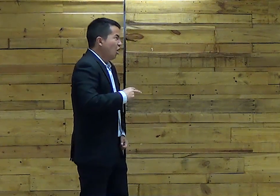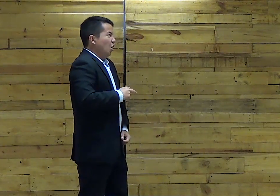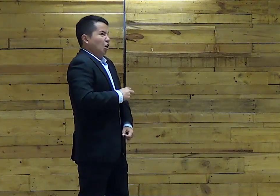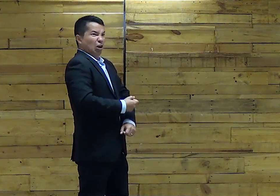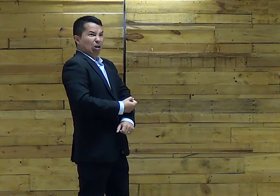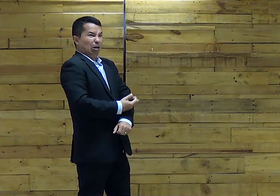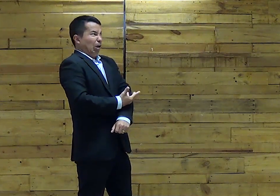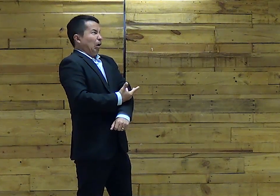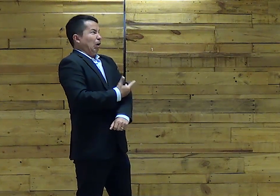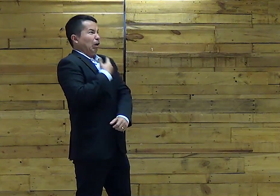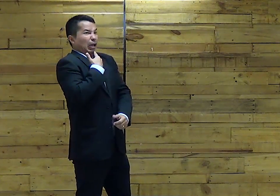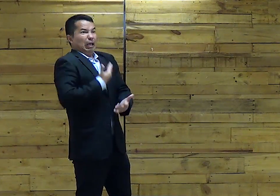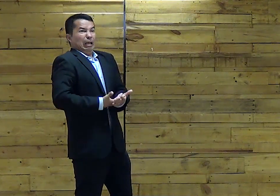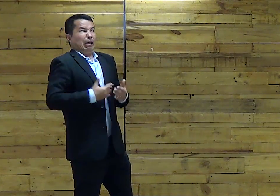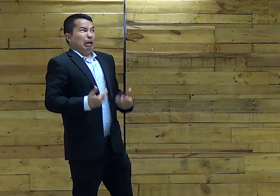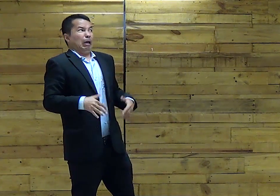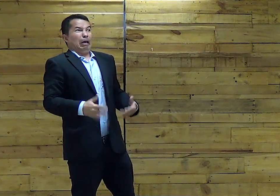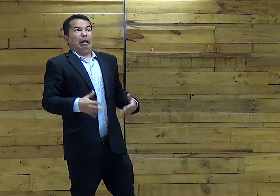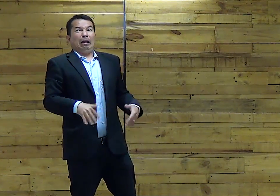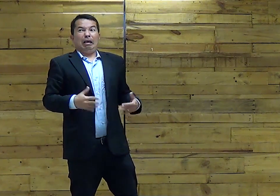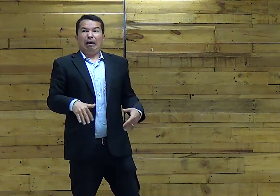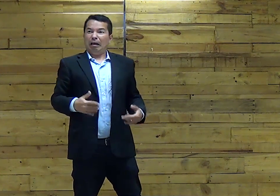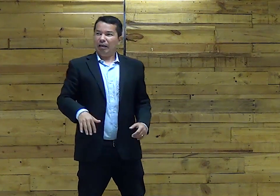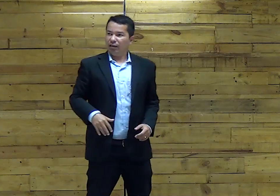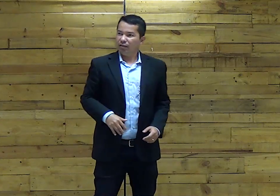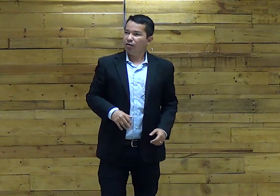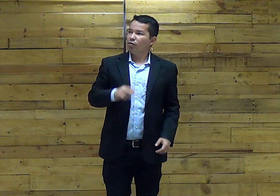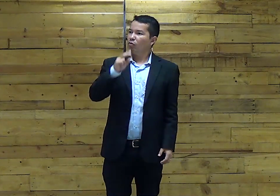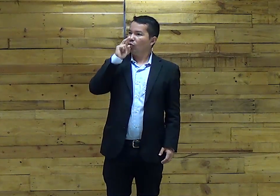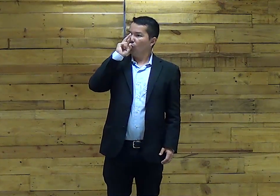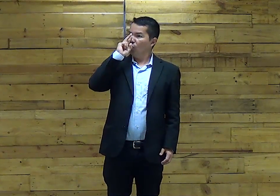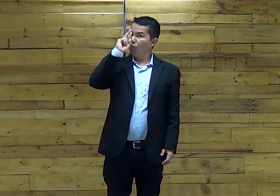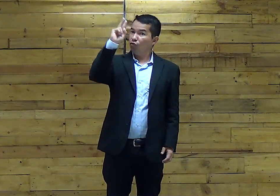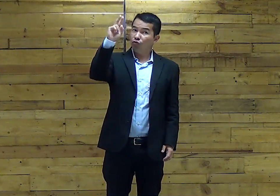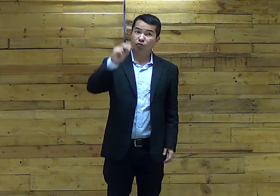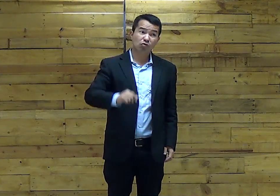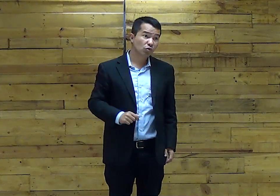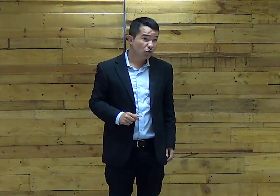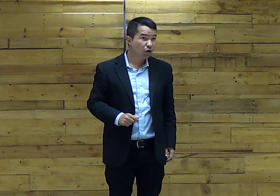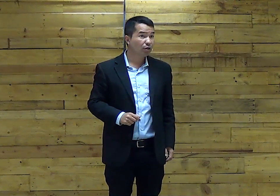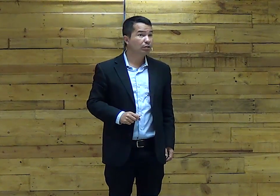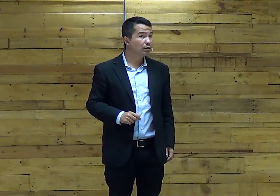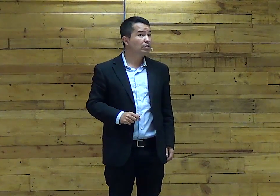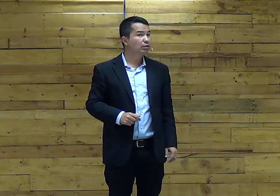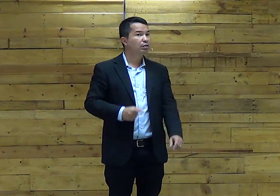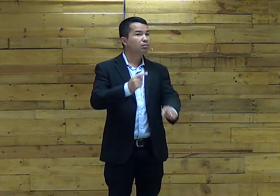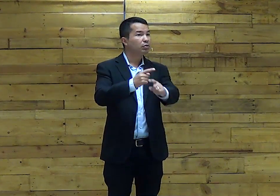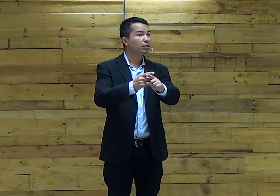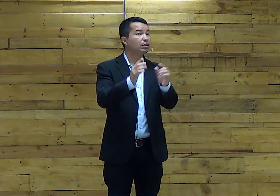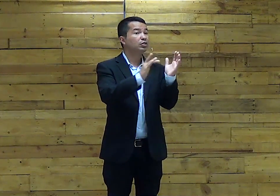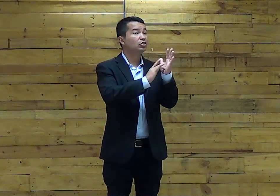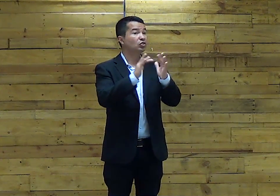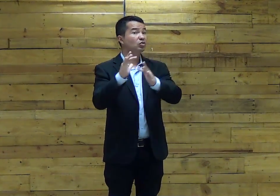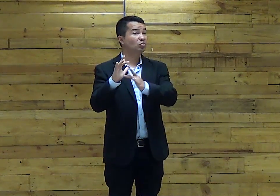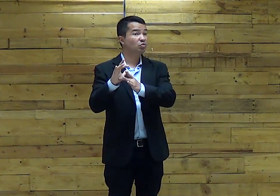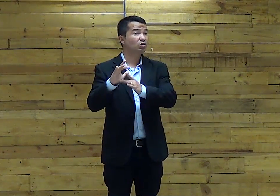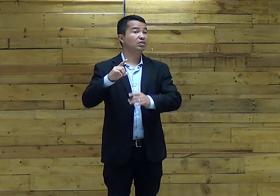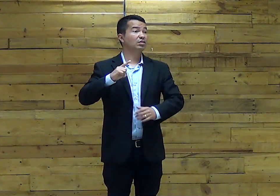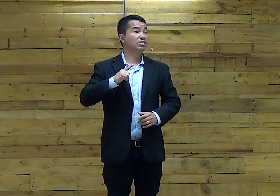já ressuscitou E quando você lê aquilo ali Você se emociona É forte É Por quê?